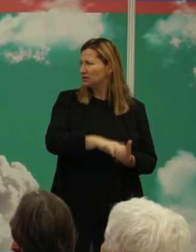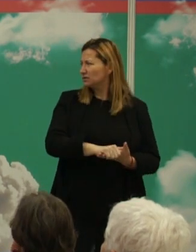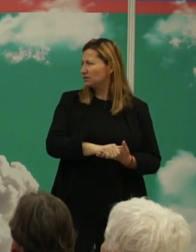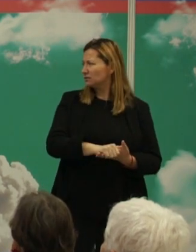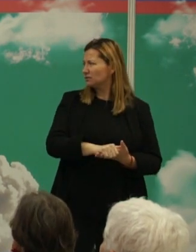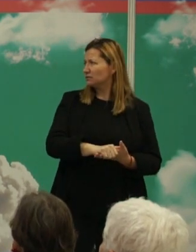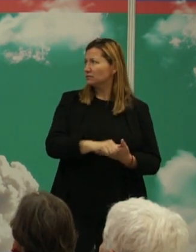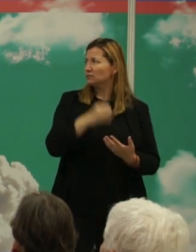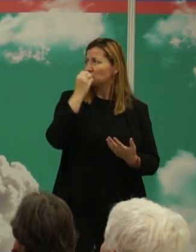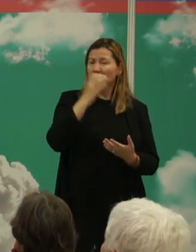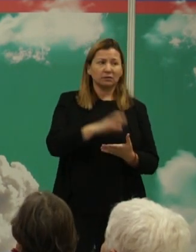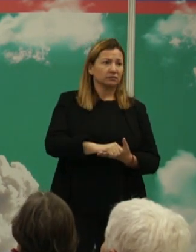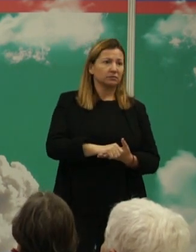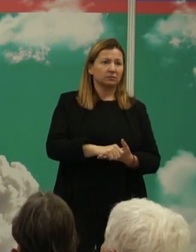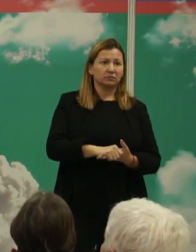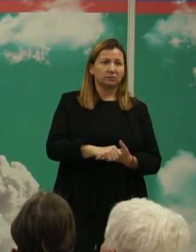bueno